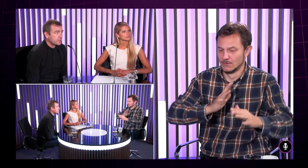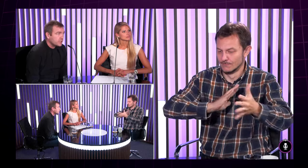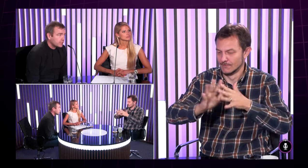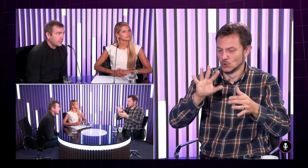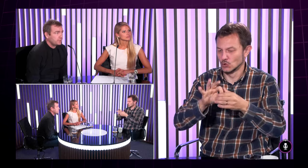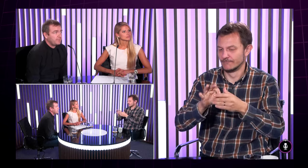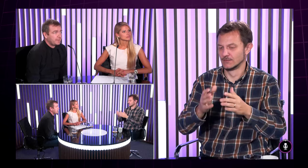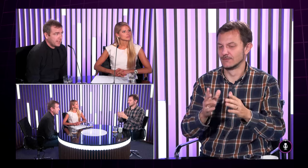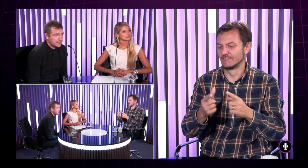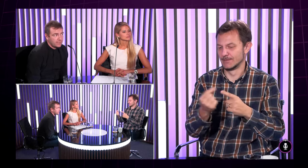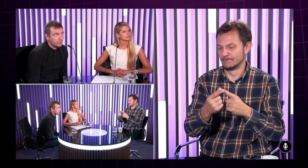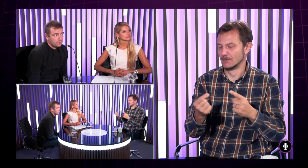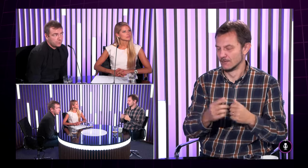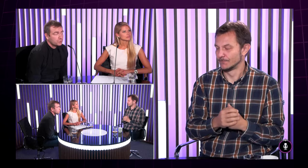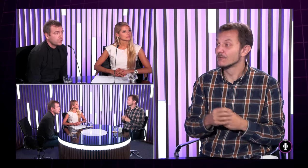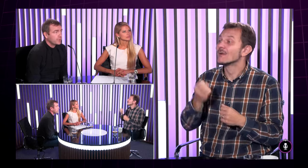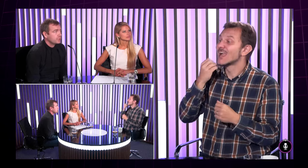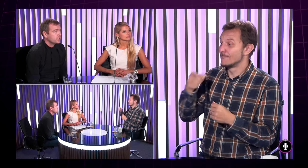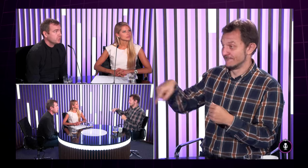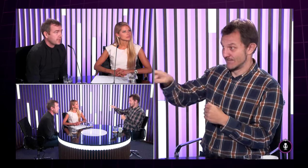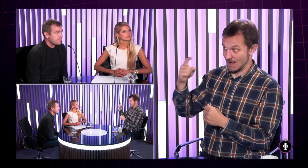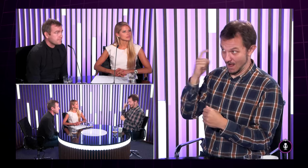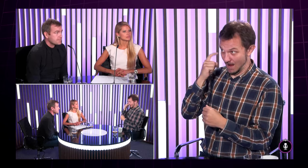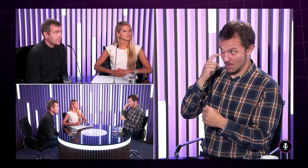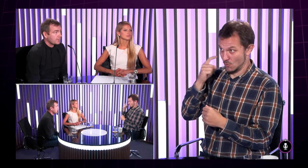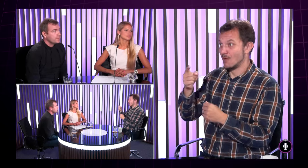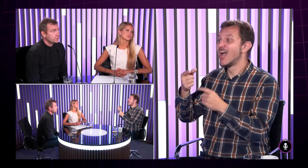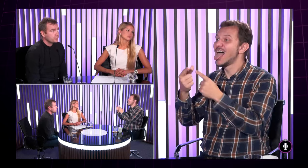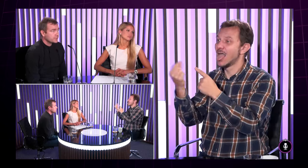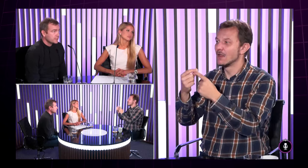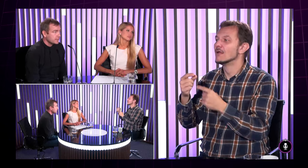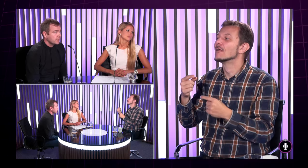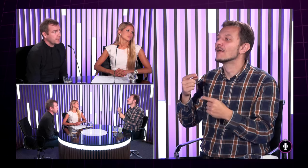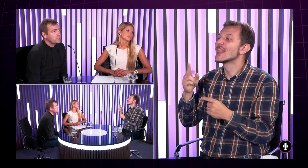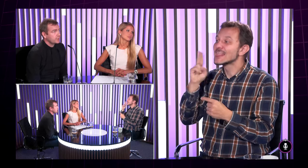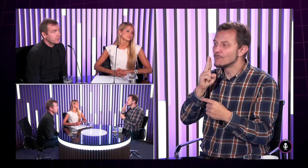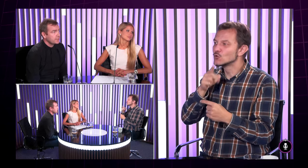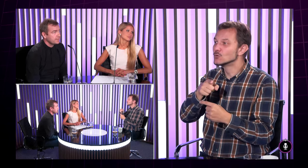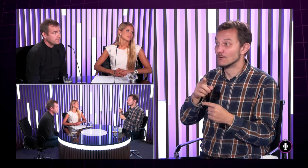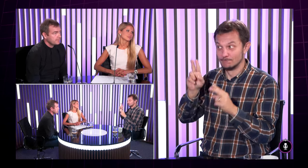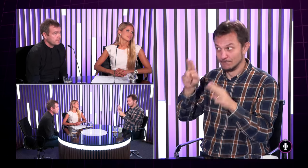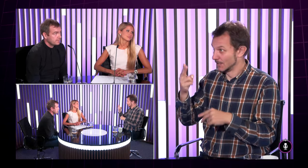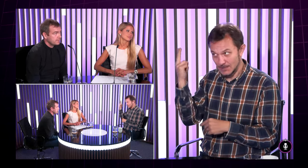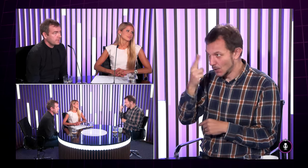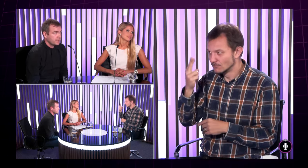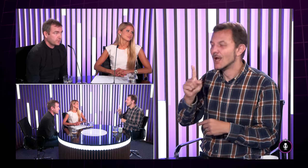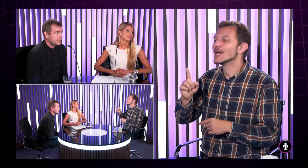naozaj aj na živote ktoré vpramenia z takého skutočného reálneho života vy počujúci keď žartujete